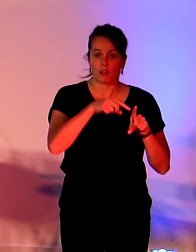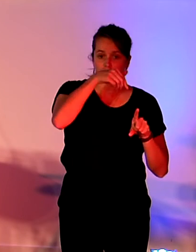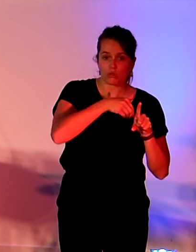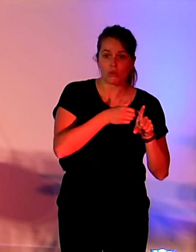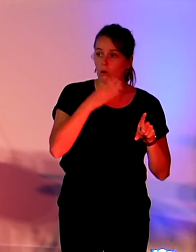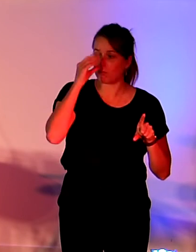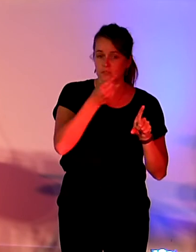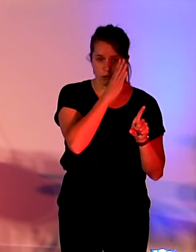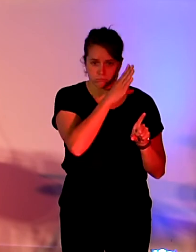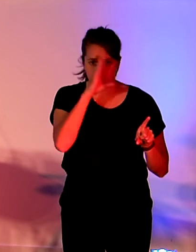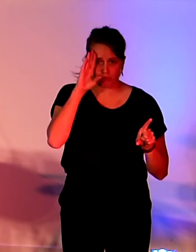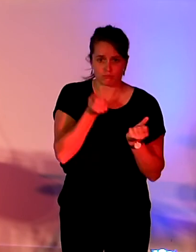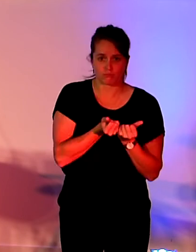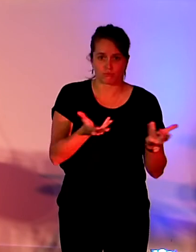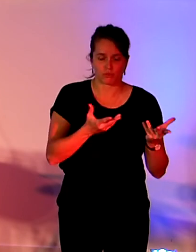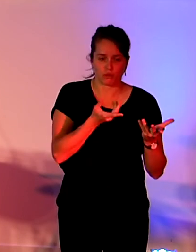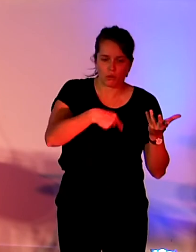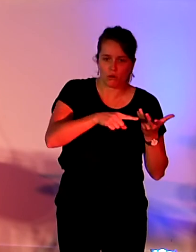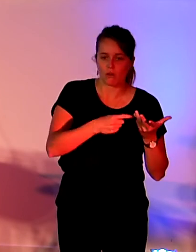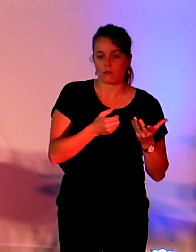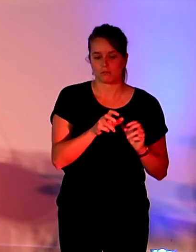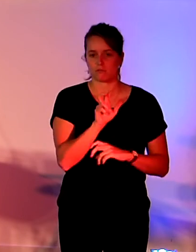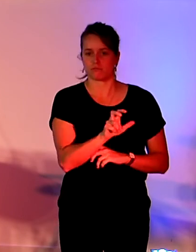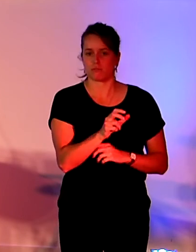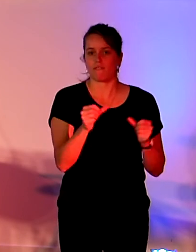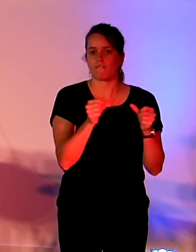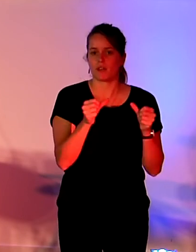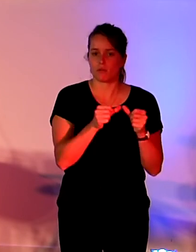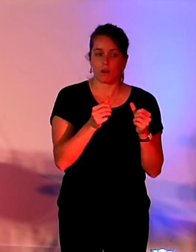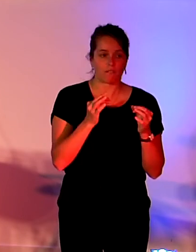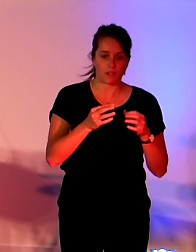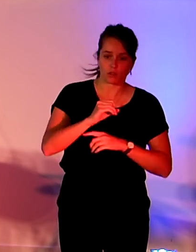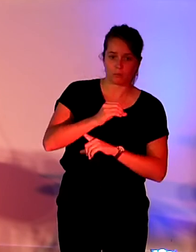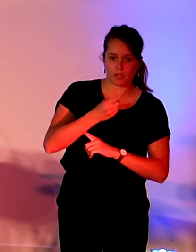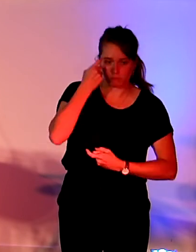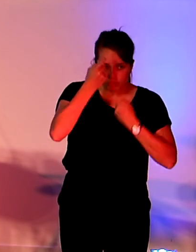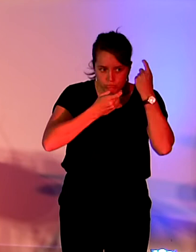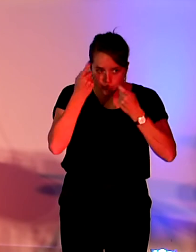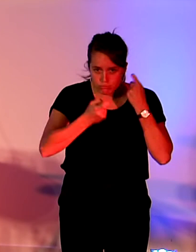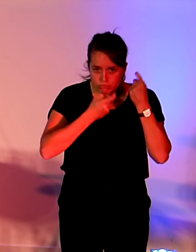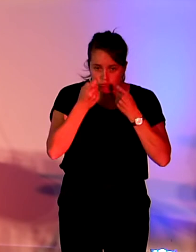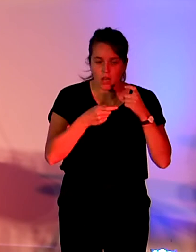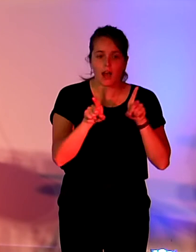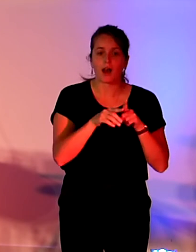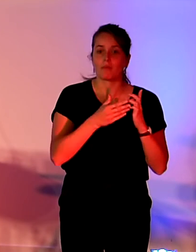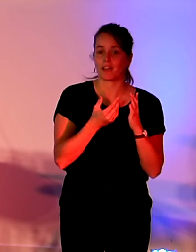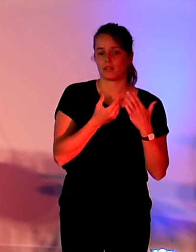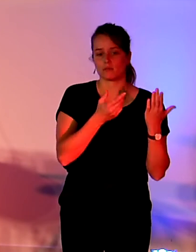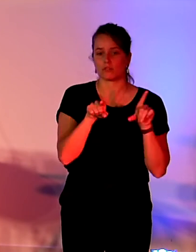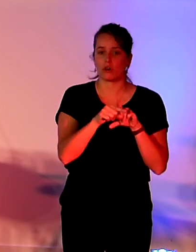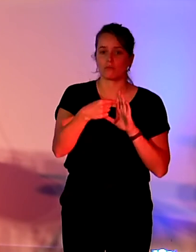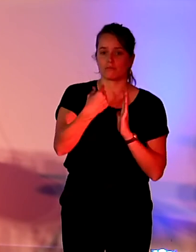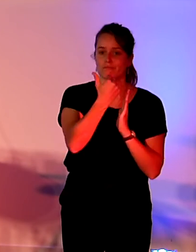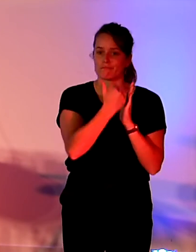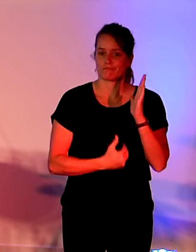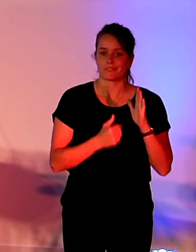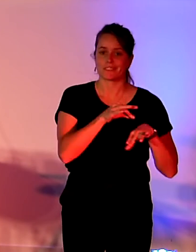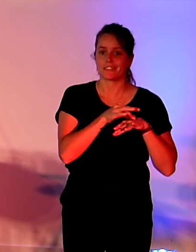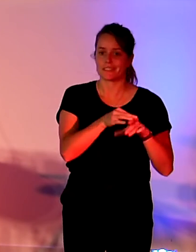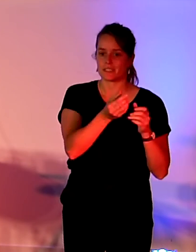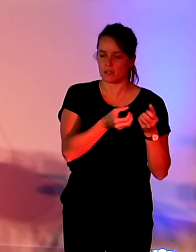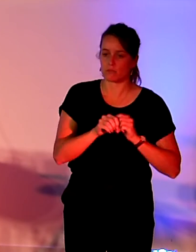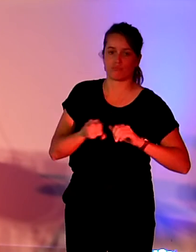réflexions sur le numérique, publie une feuille de route qui a été publique